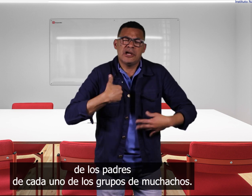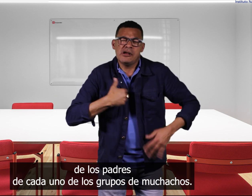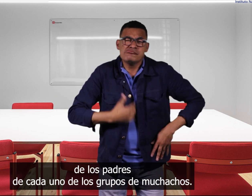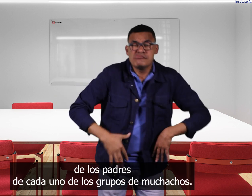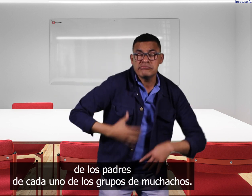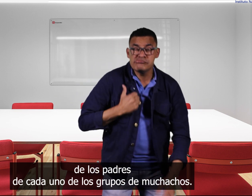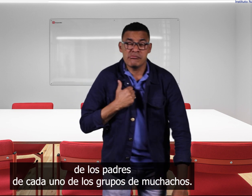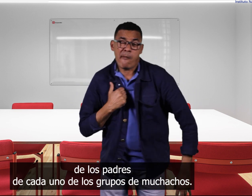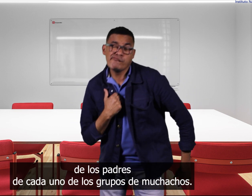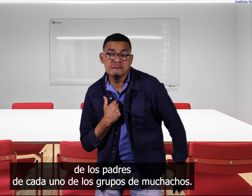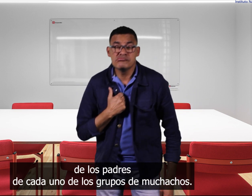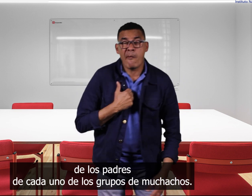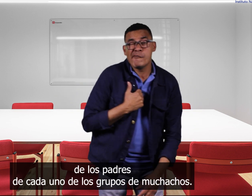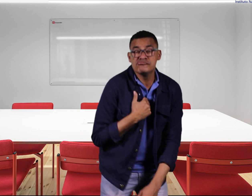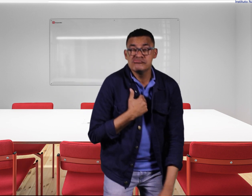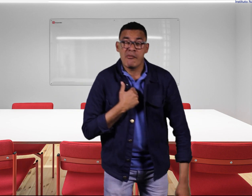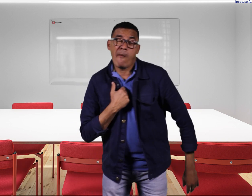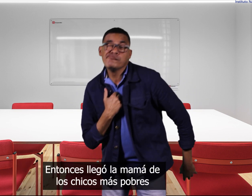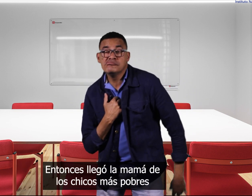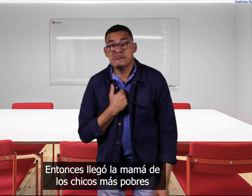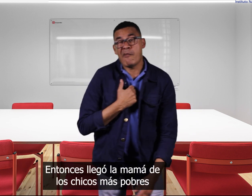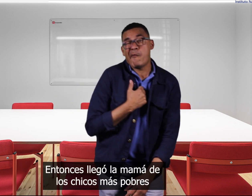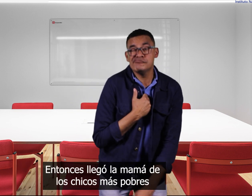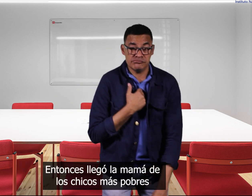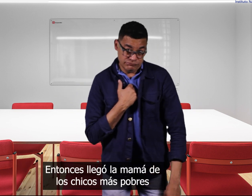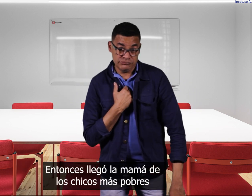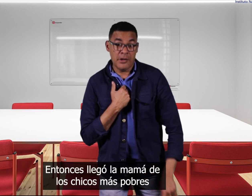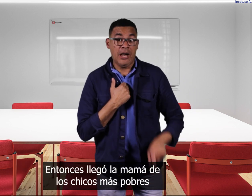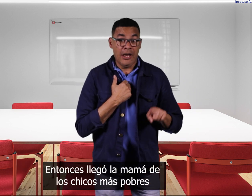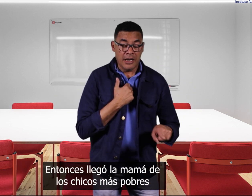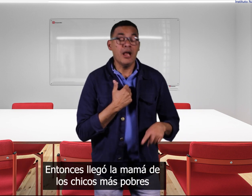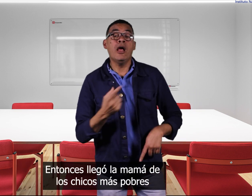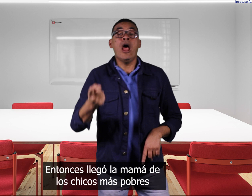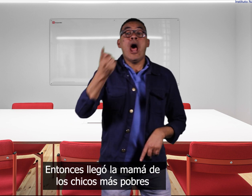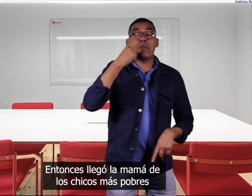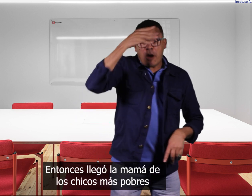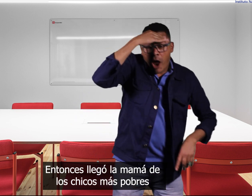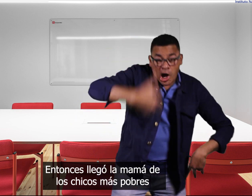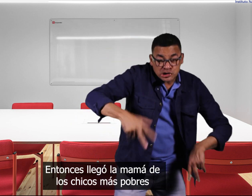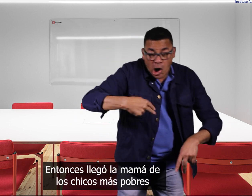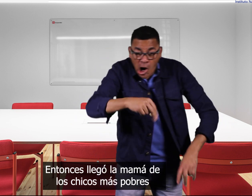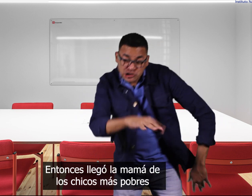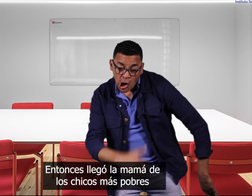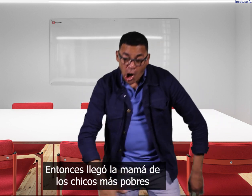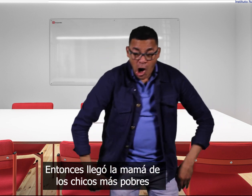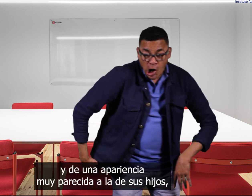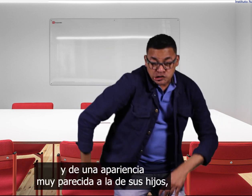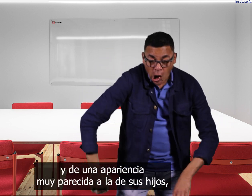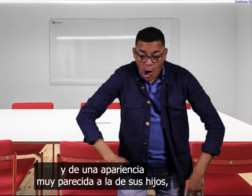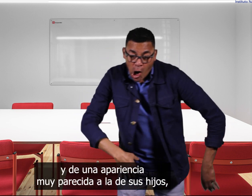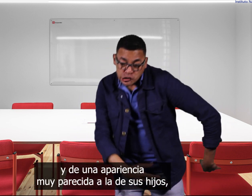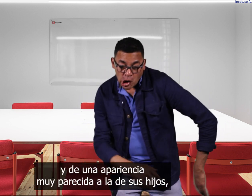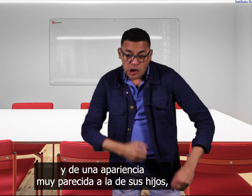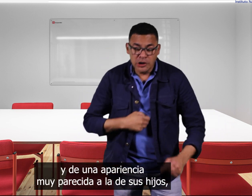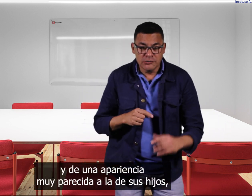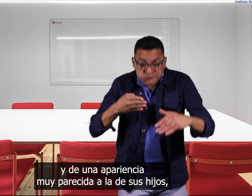cada uno de los grupos de muchachos entonces llegó la mamá de los chicos más pobres y de una